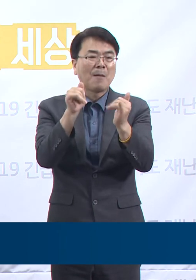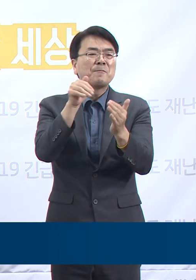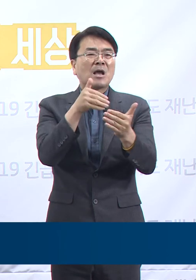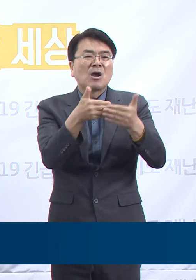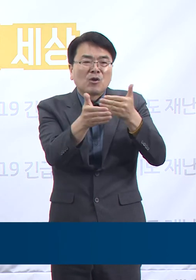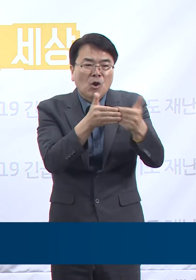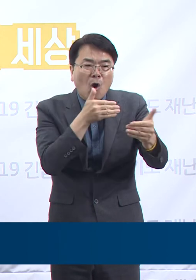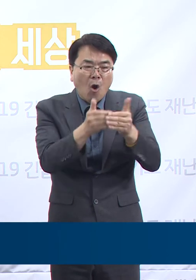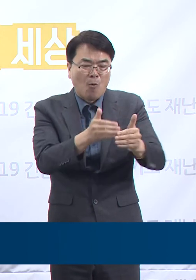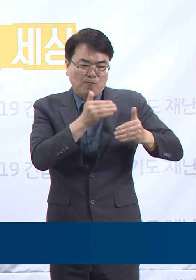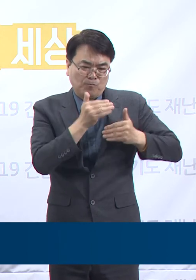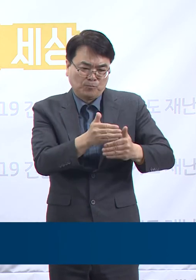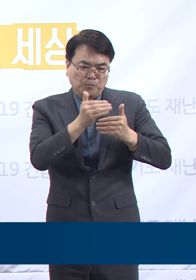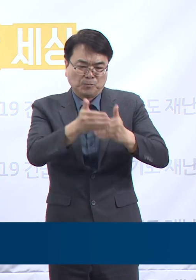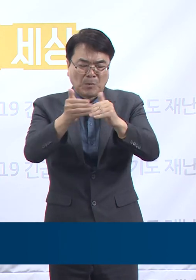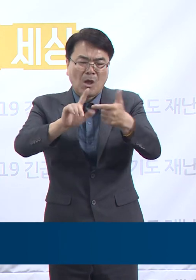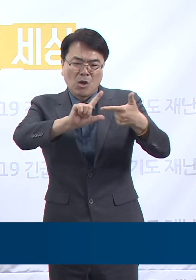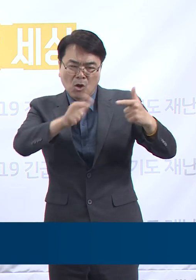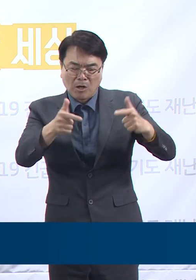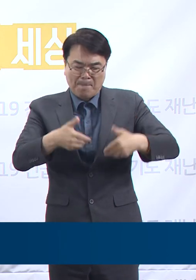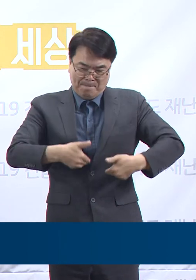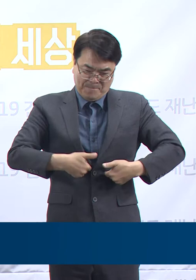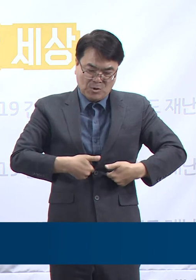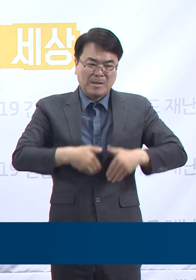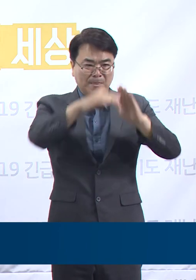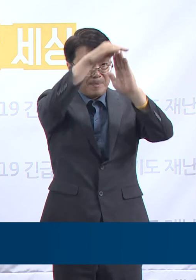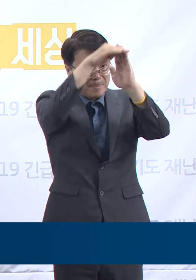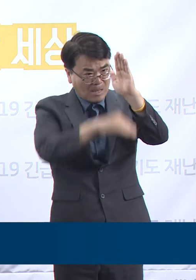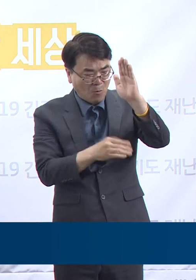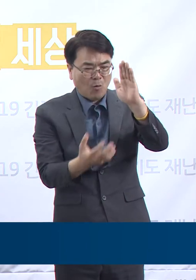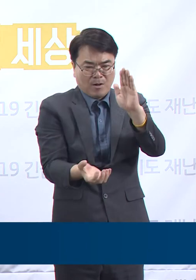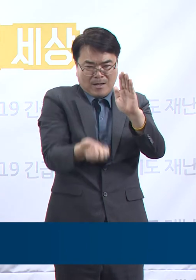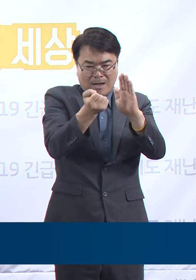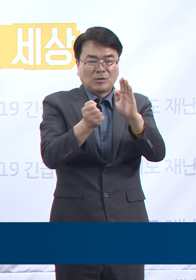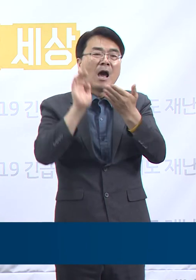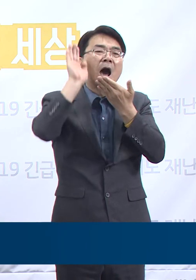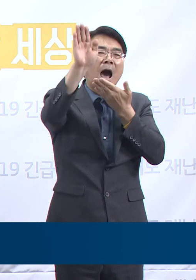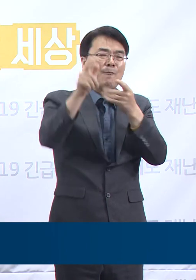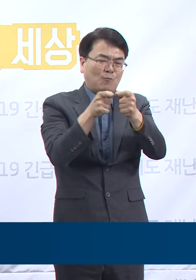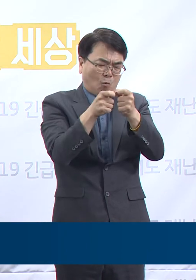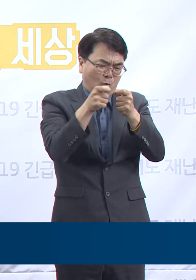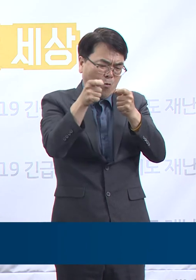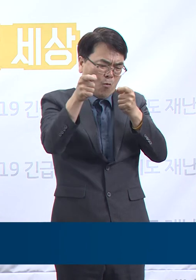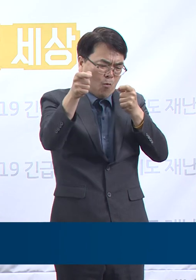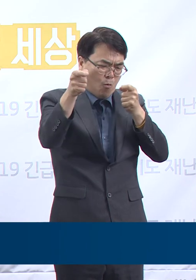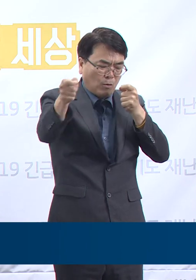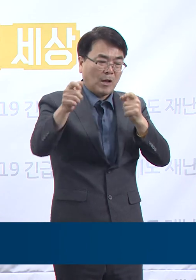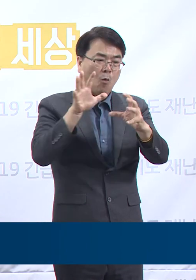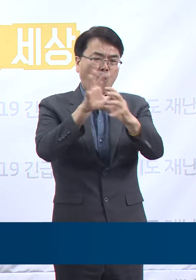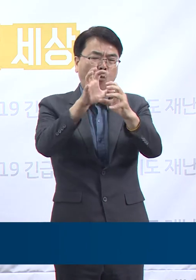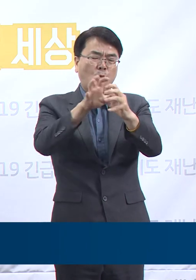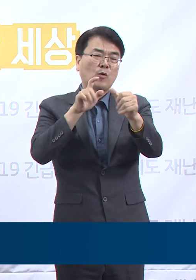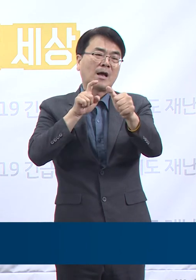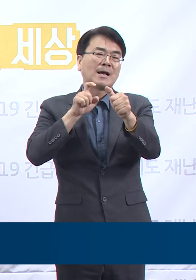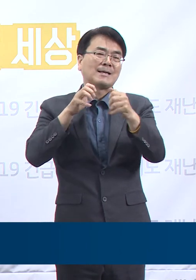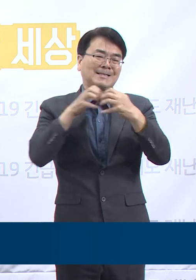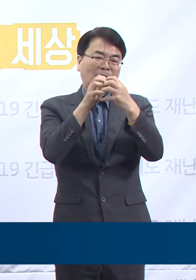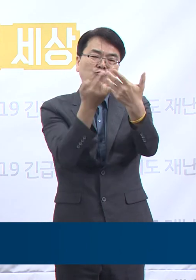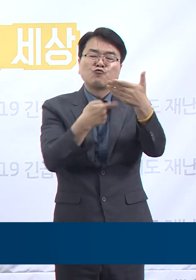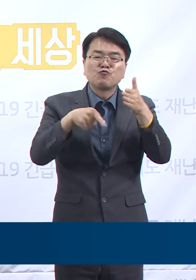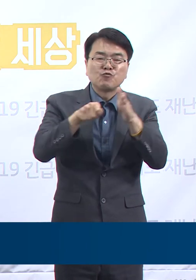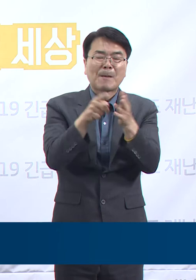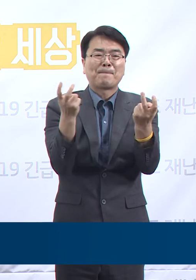그 과정에서의 미충족 수요를 파악하여 코로나19 장기화에 대비한 지자체의 전략 개발에 활용하려는 취지로